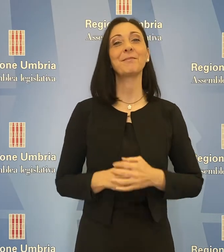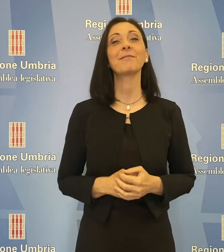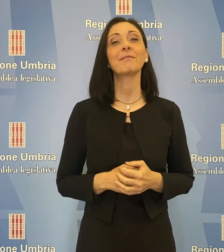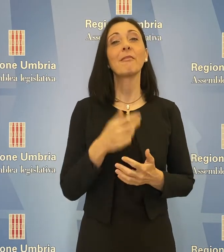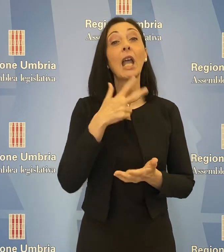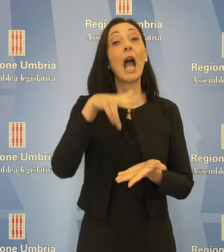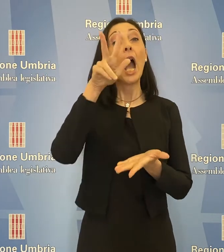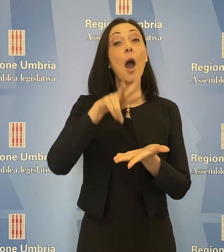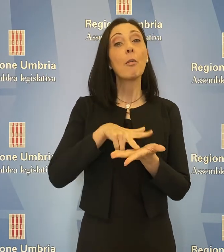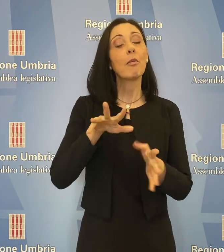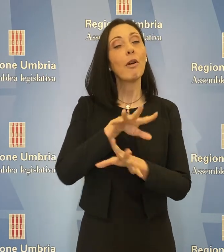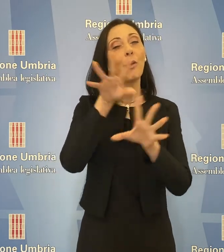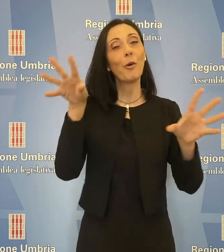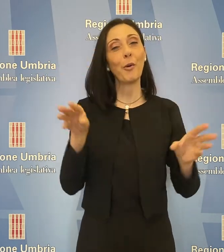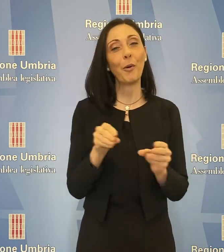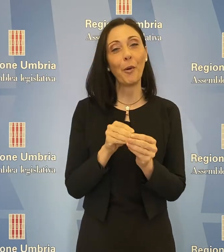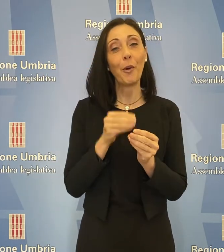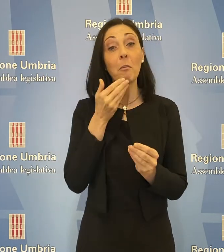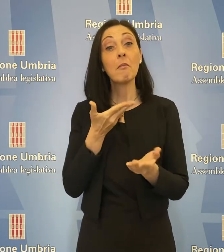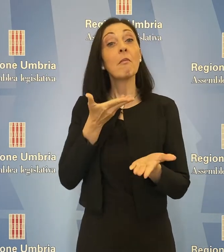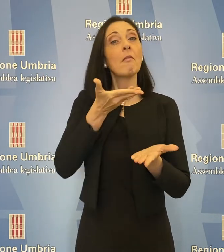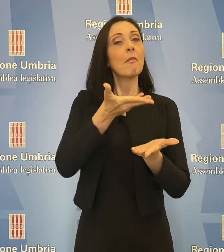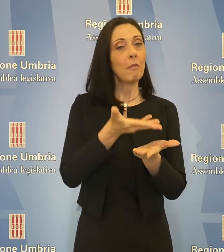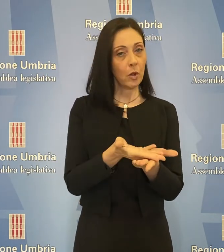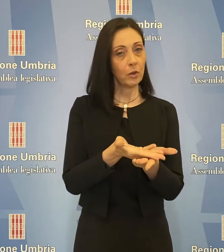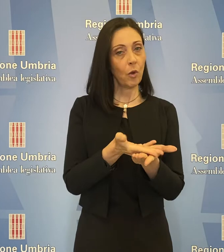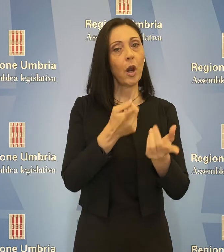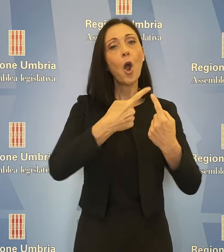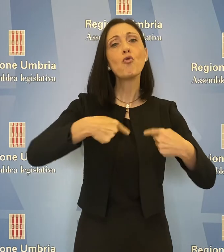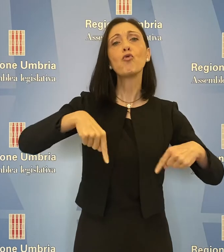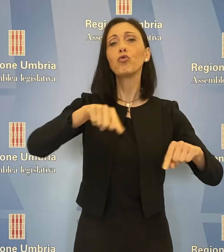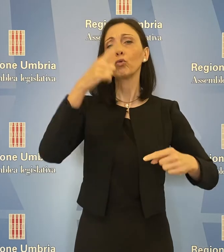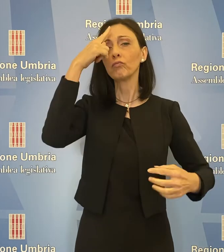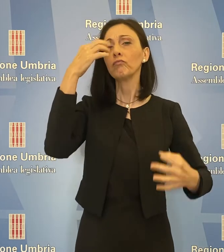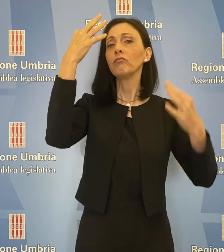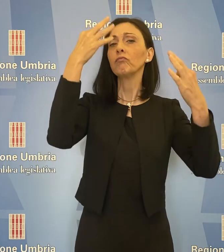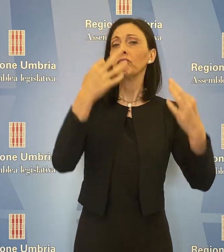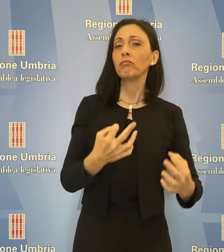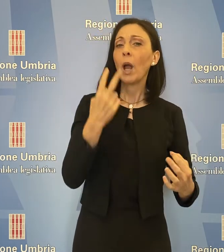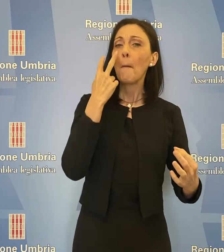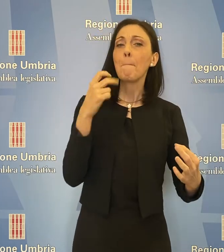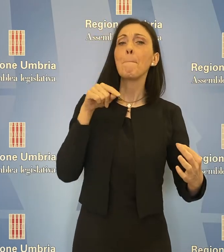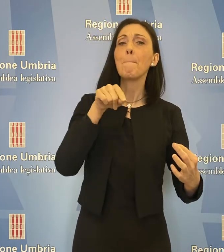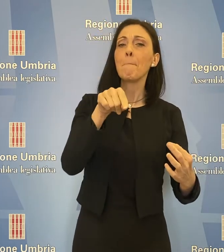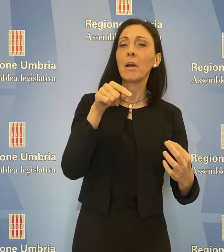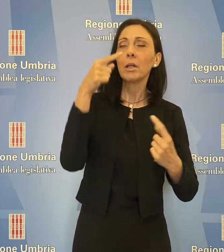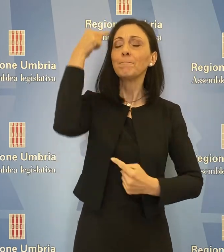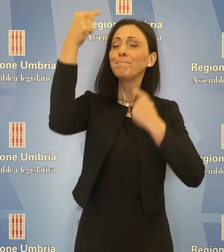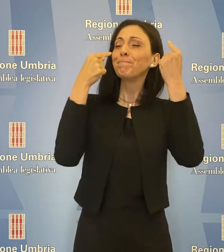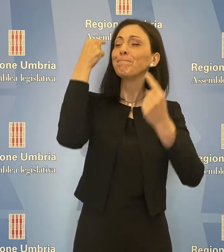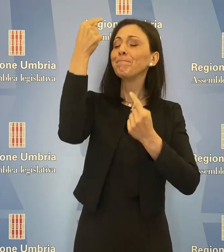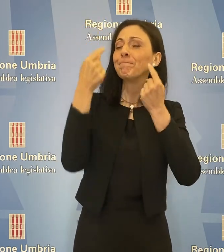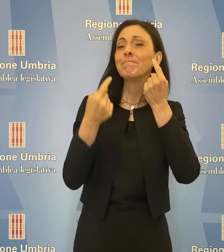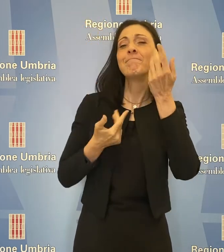Approvata all'unanimità, una mozione che impegna la Giunta a prevedere iniziative da mettere in campo sul tema della